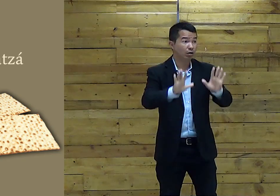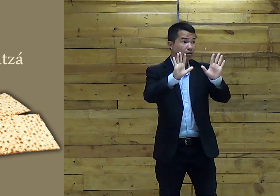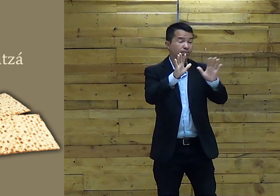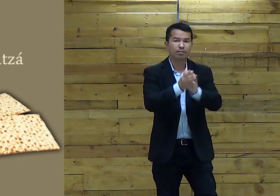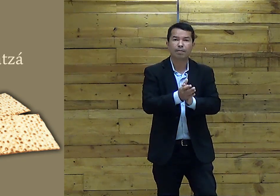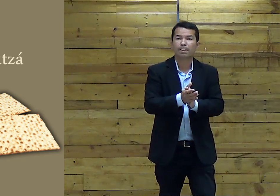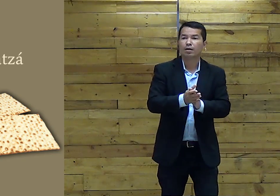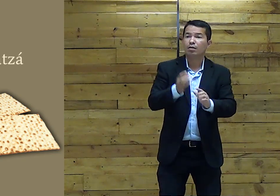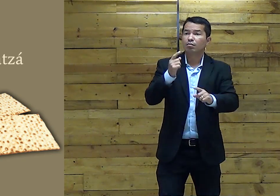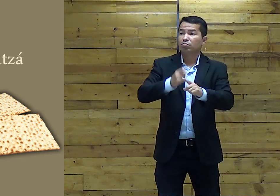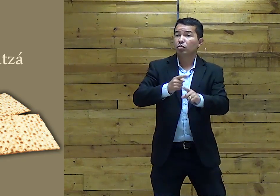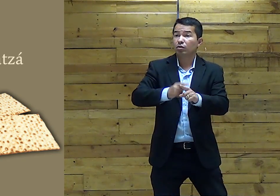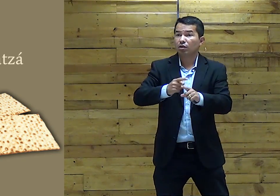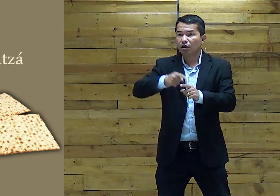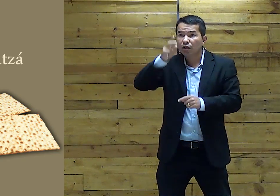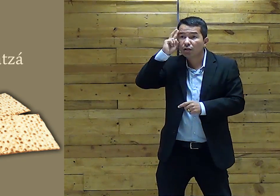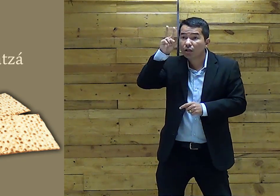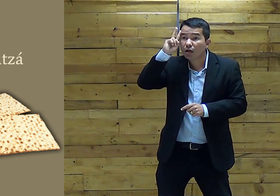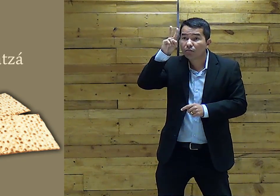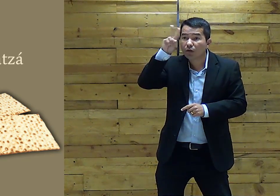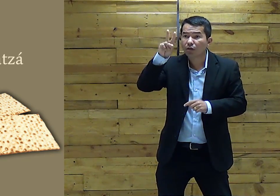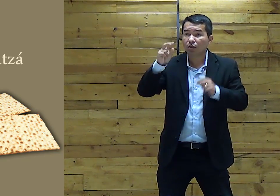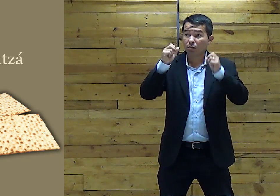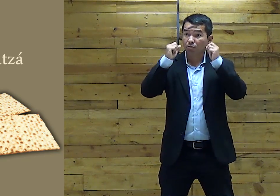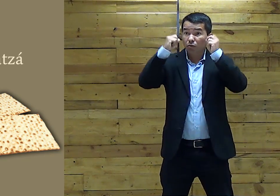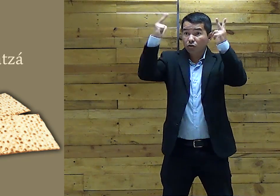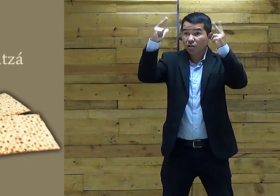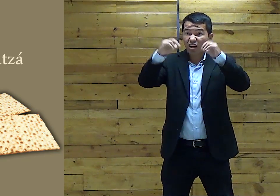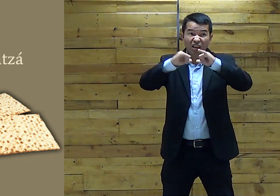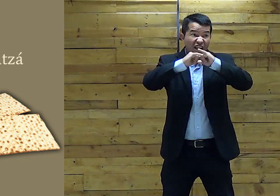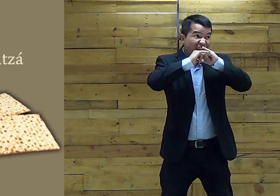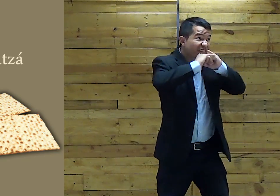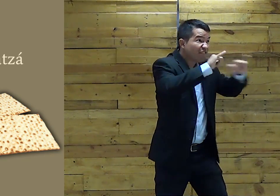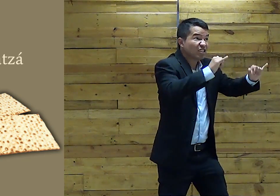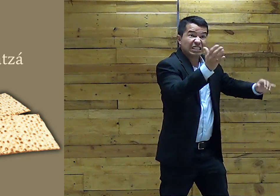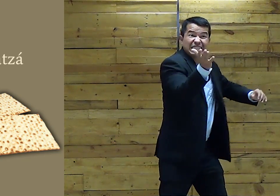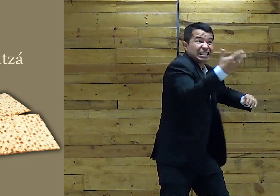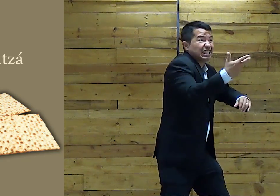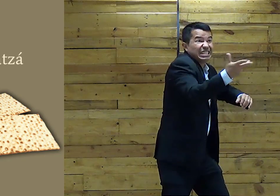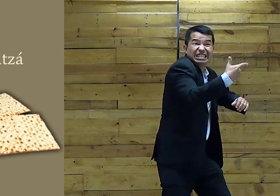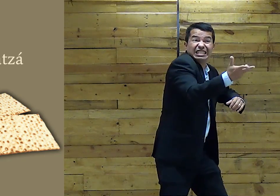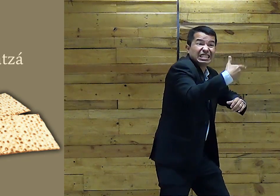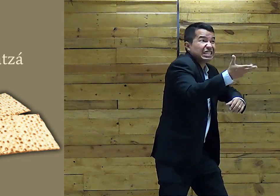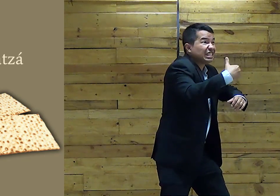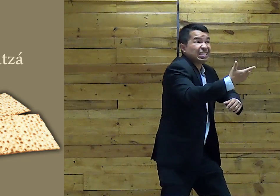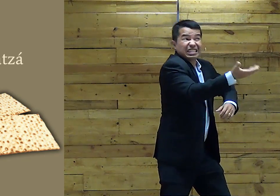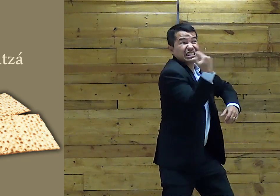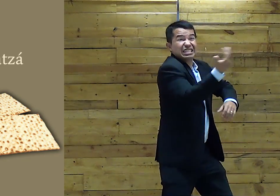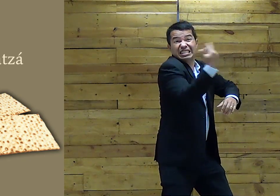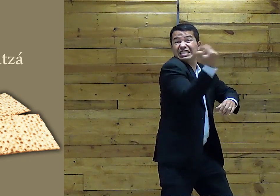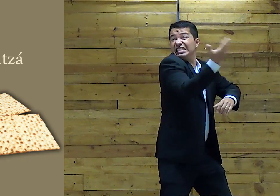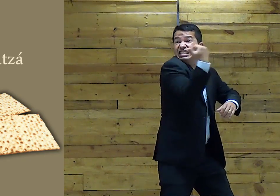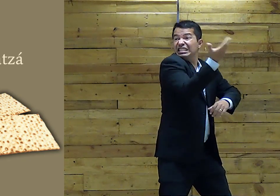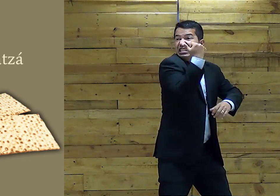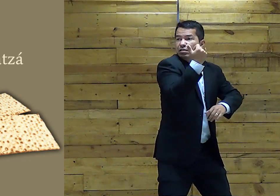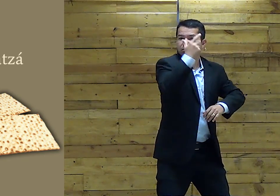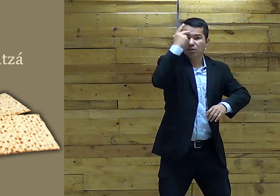fizeram Isso Porque você lembra Moisés avisou O povo Vamos Vamos Vamos